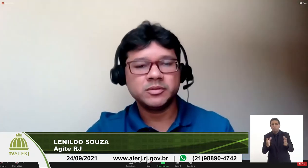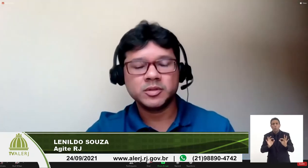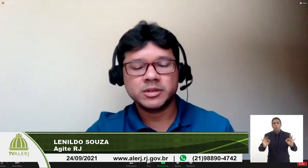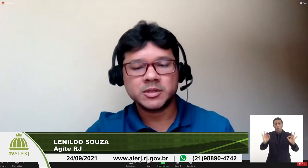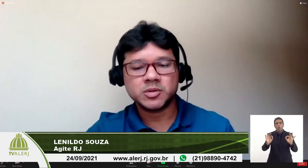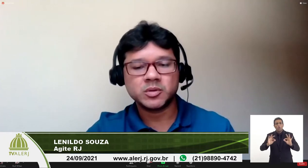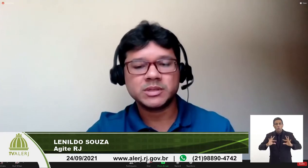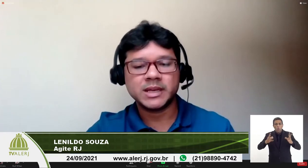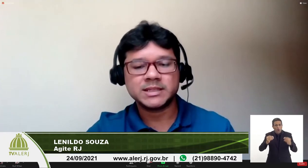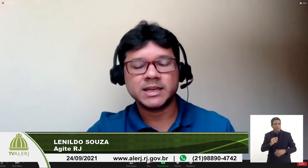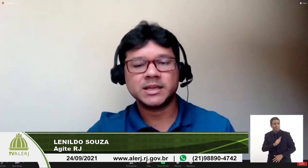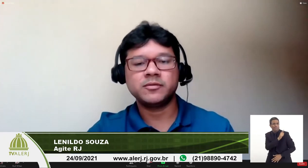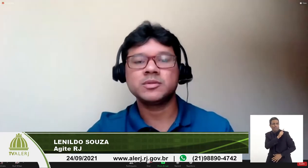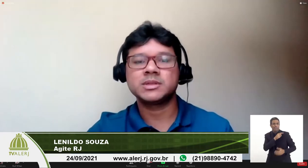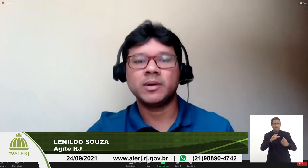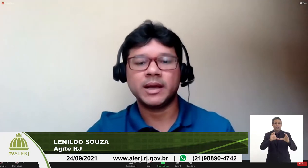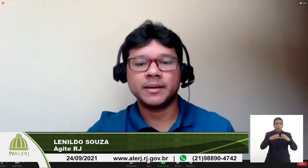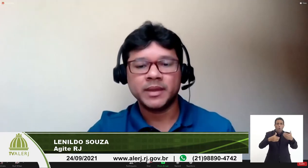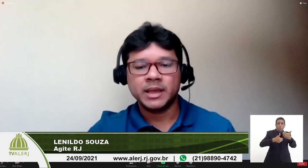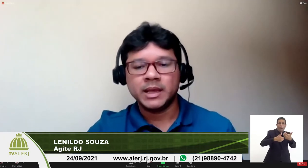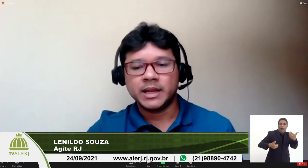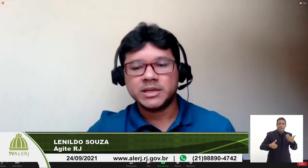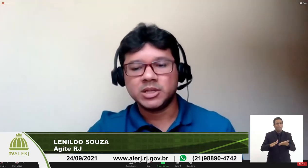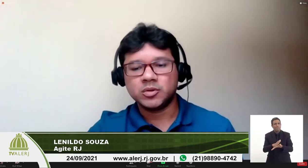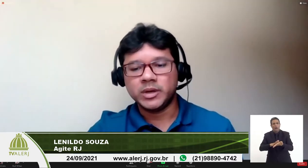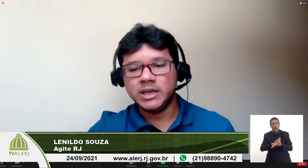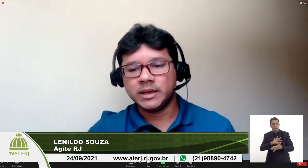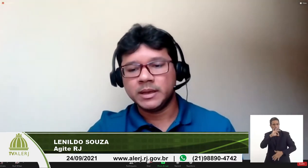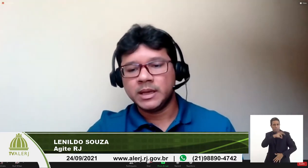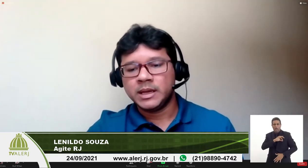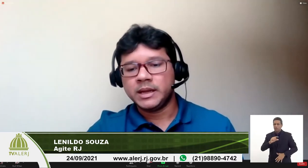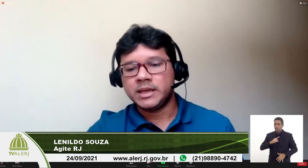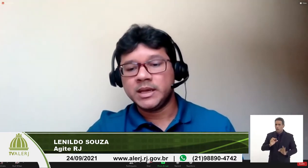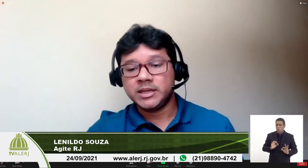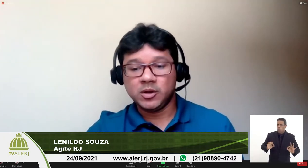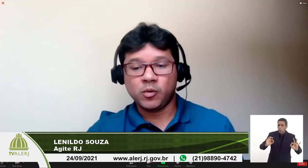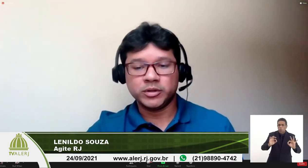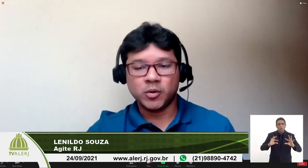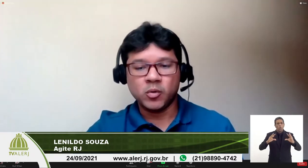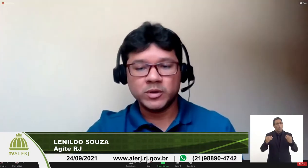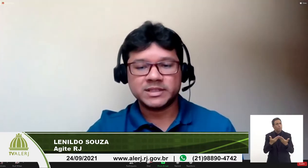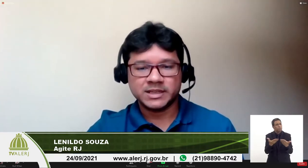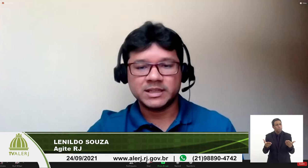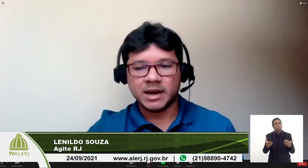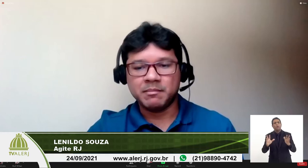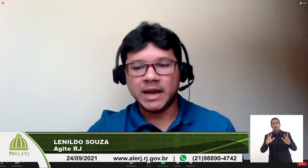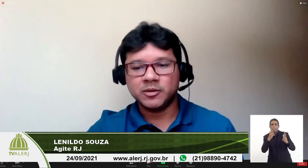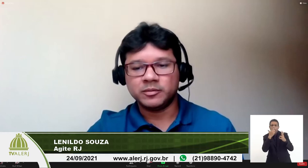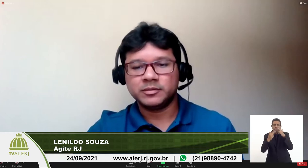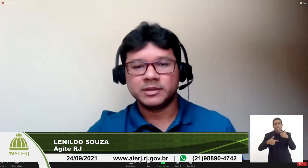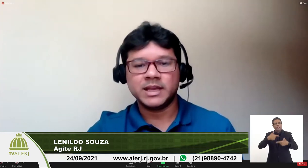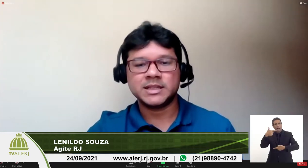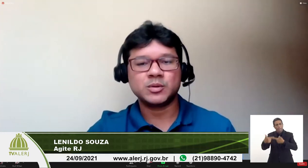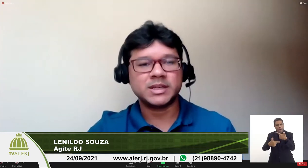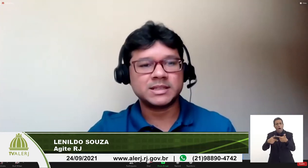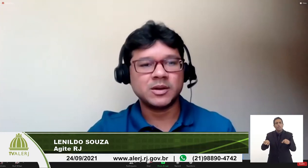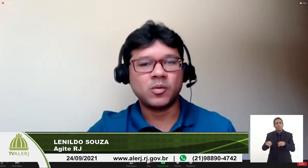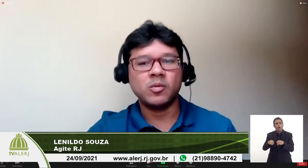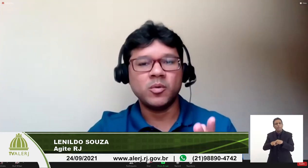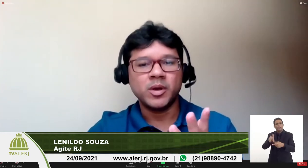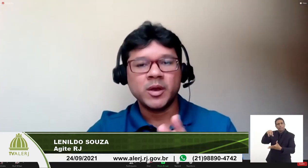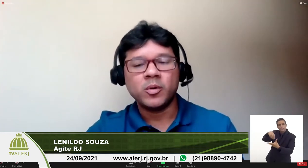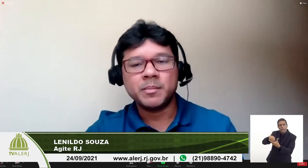das pessoas que exerce a função lá na diretoria e encontra alguns que trabalham nessa